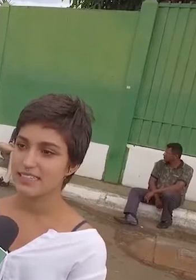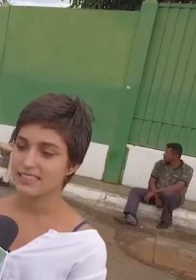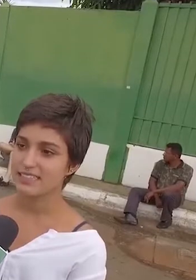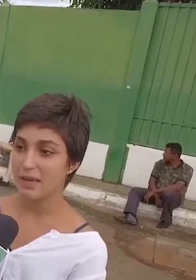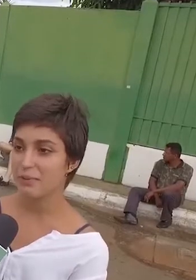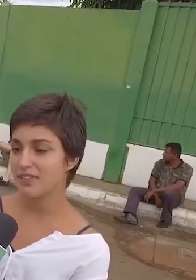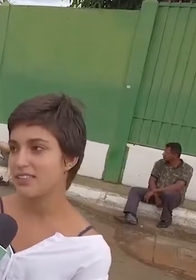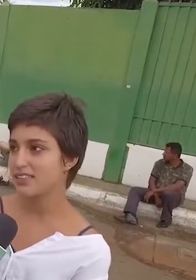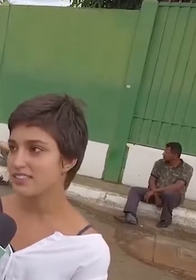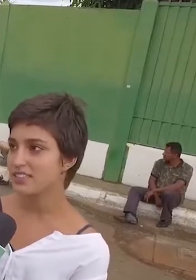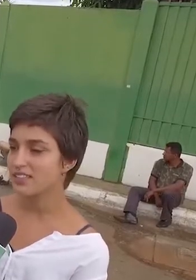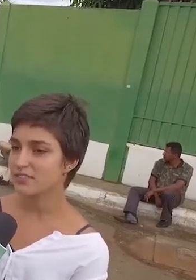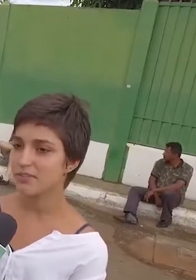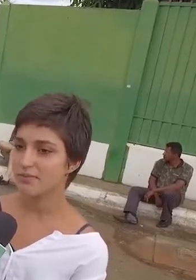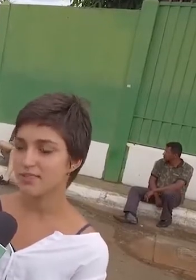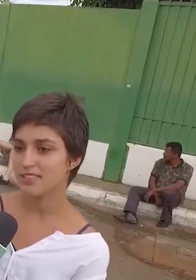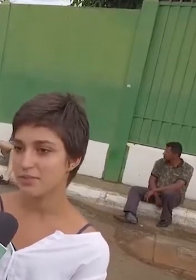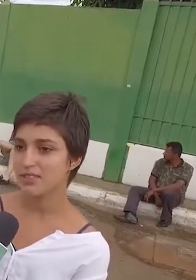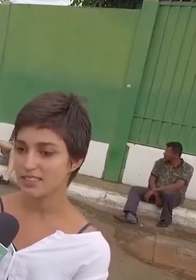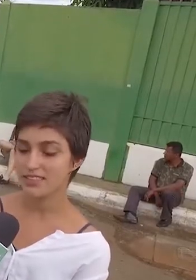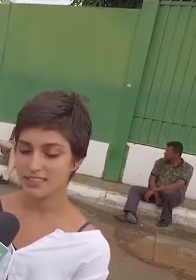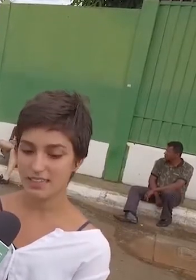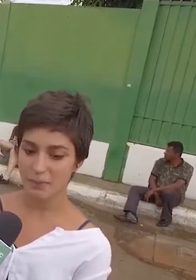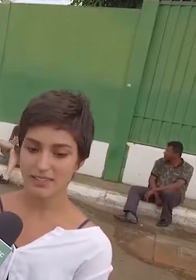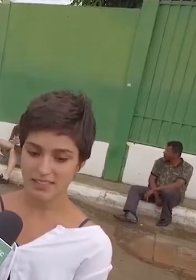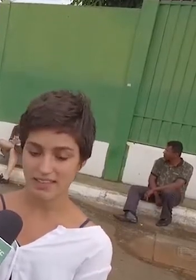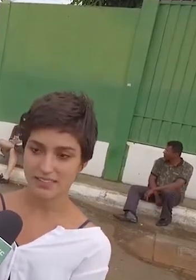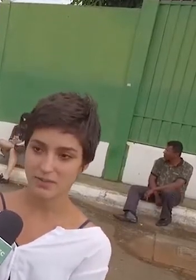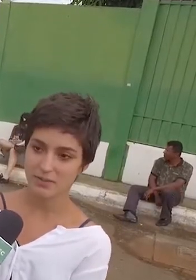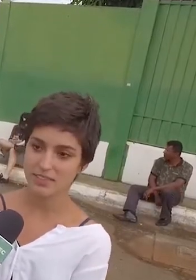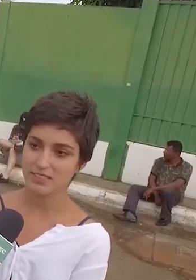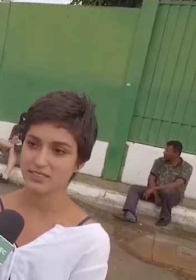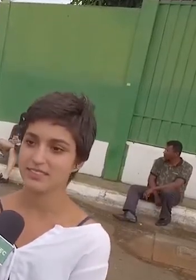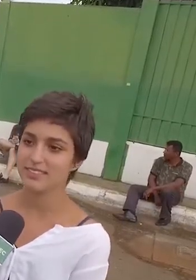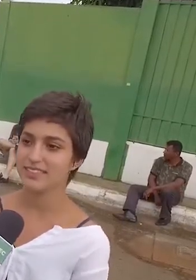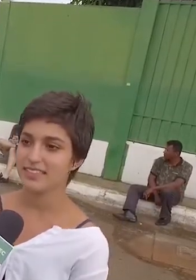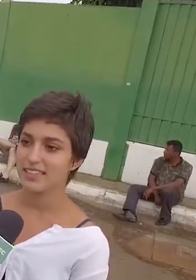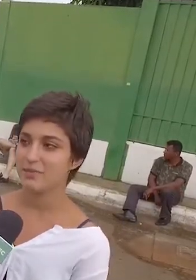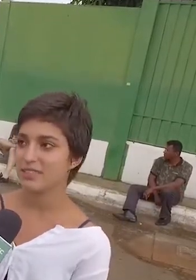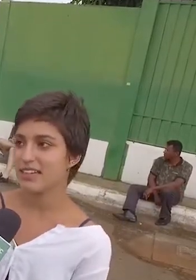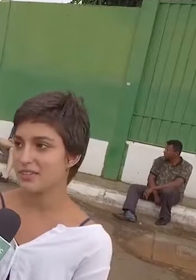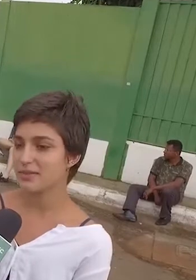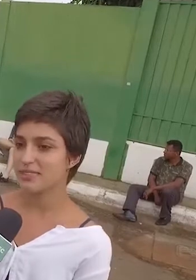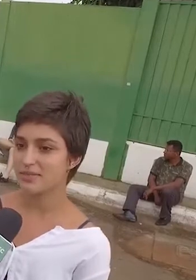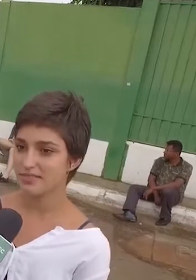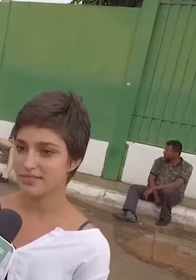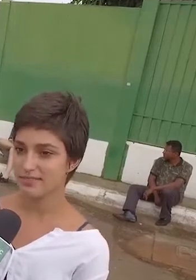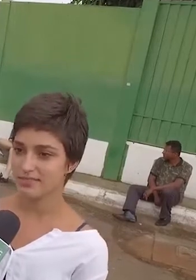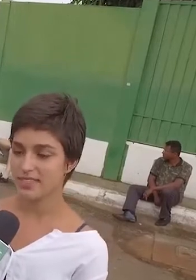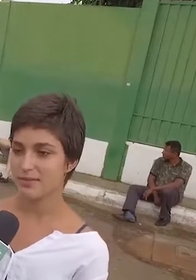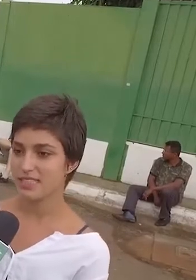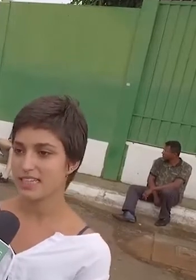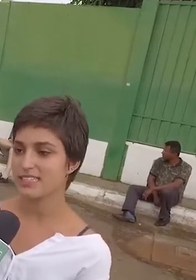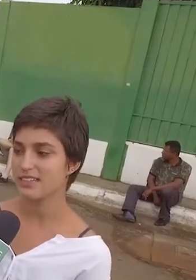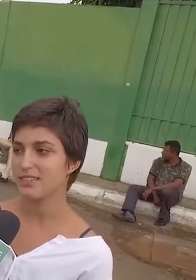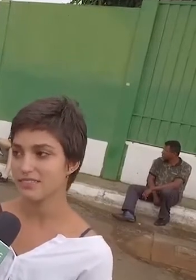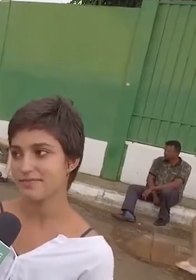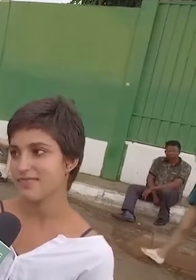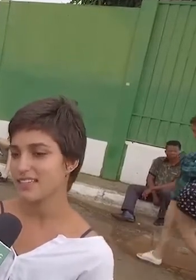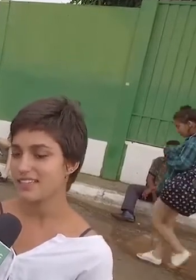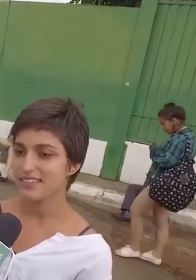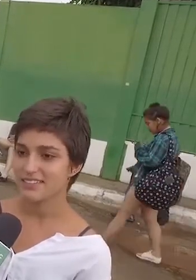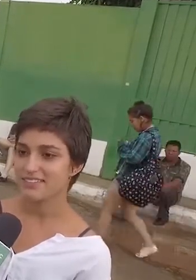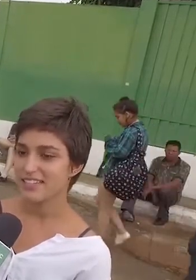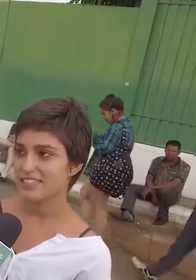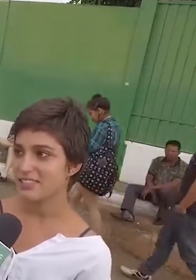mas é importante então foi bastante importante que a gente tem que pensar sobre tudo e botar num tema de redação